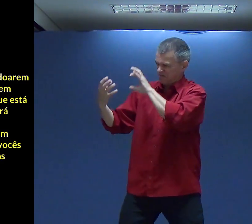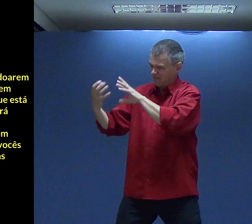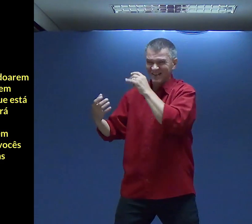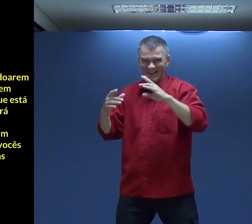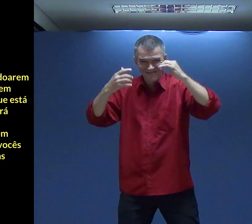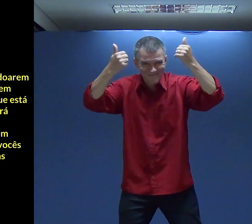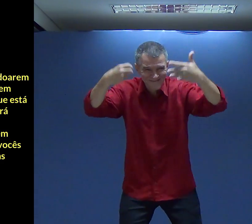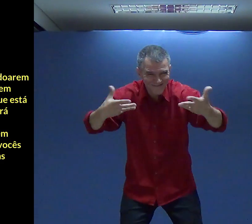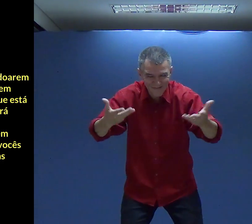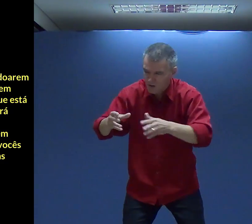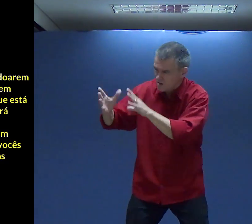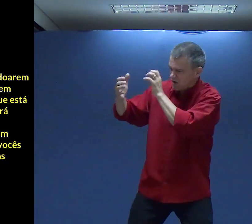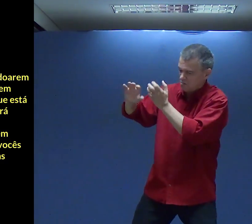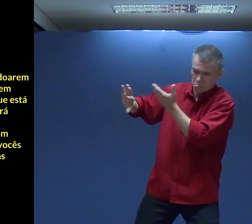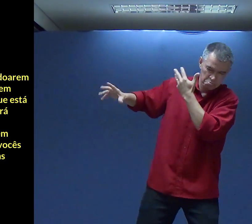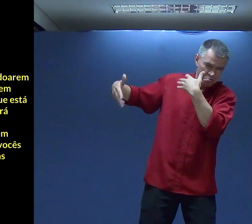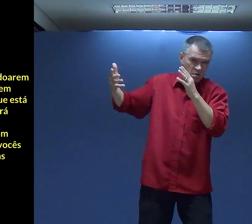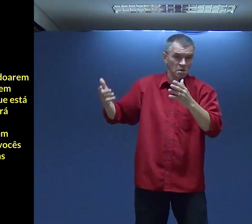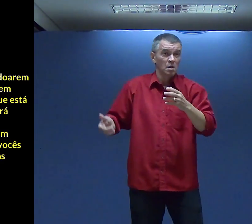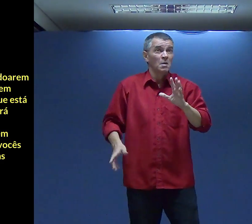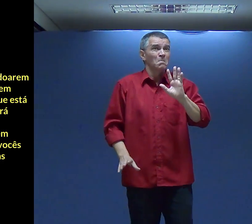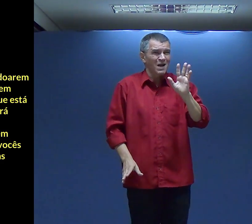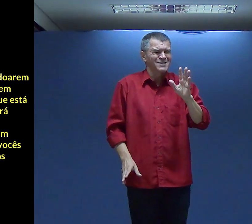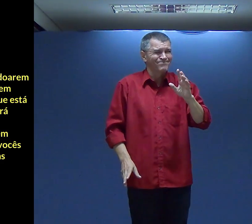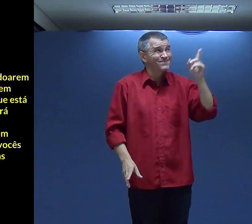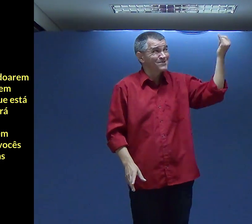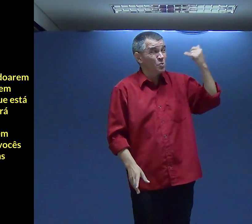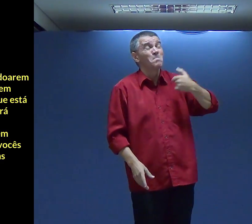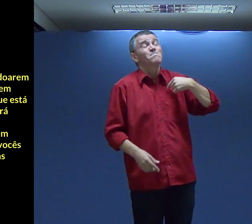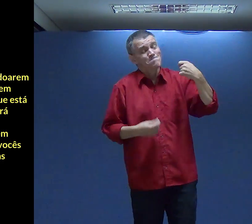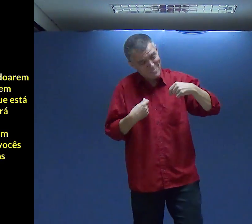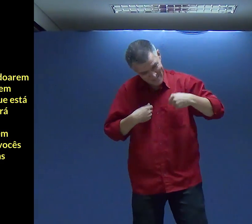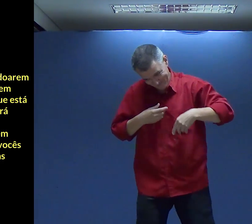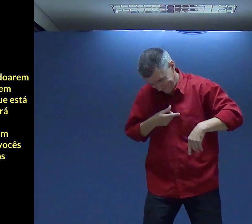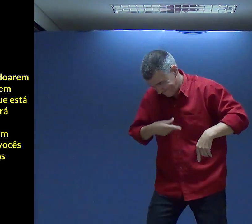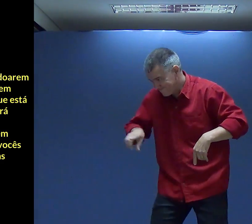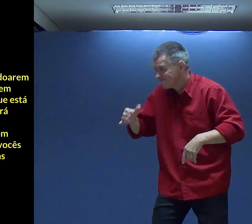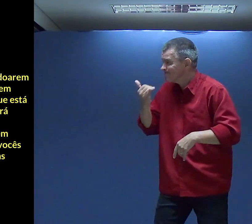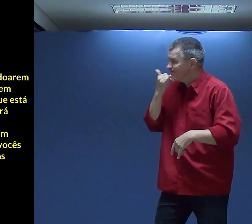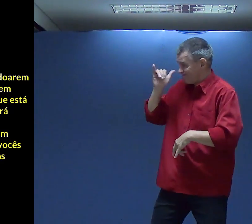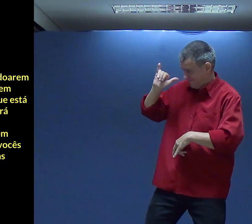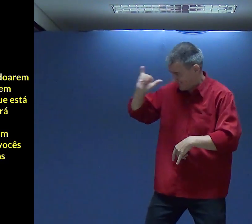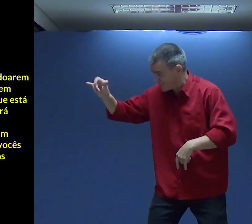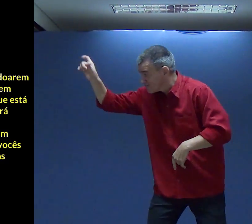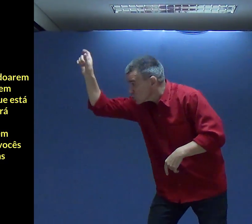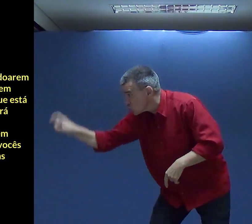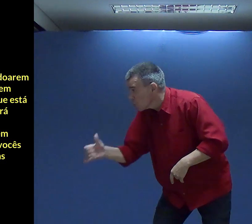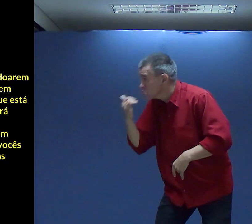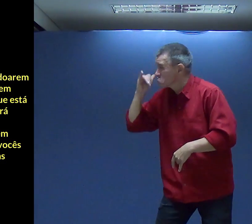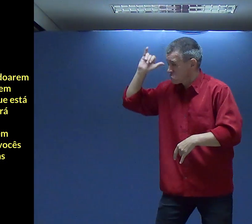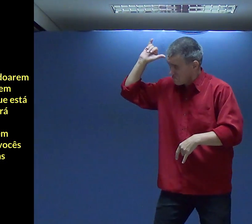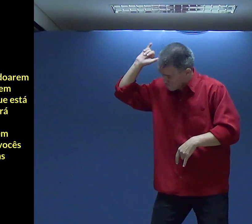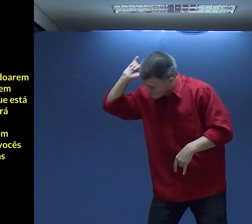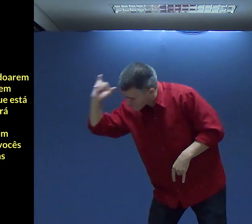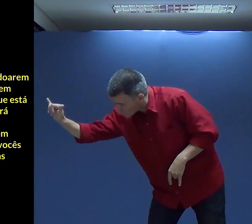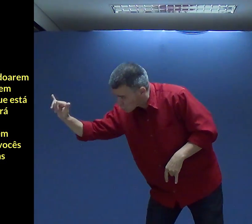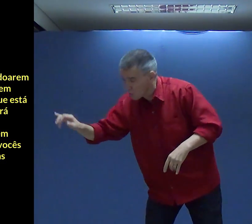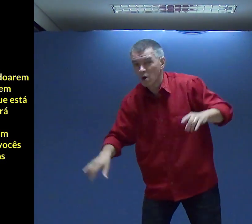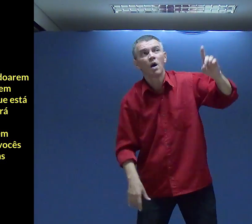eu Perdoem O brigo Tenho um problema De relacionamento No ouvido Mas Deus me diz Ah mãe Perdoa essa pessoa Me